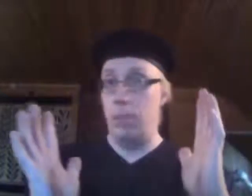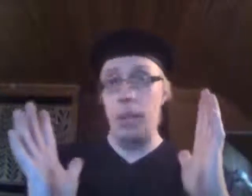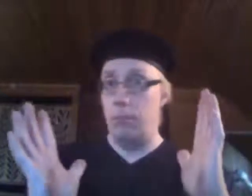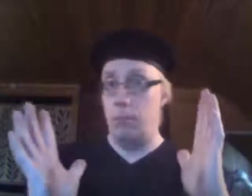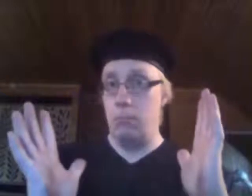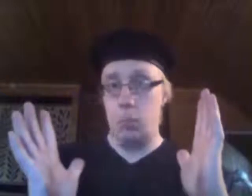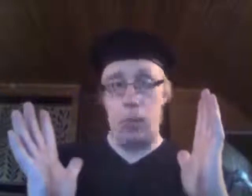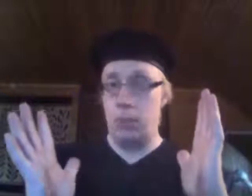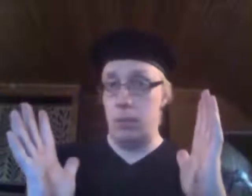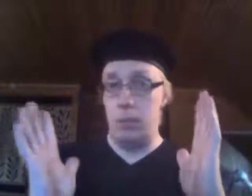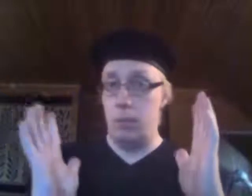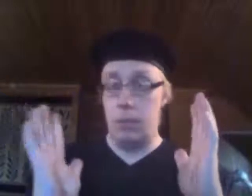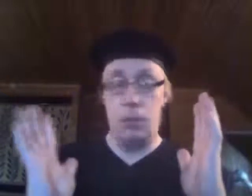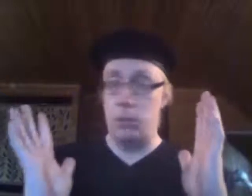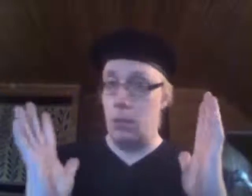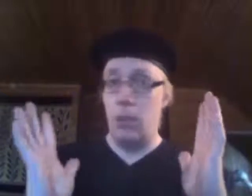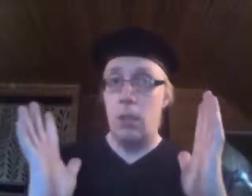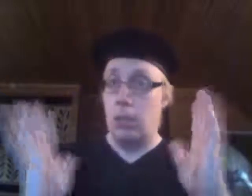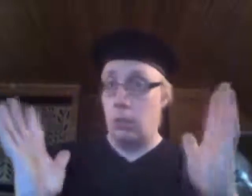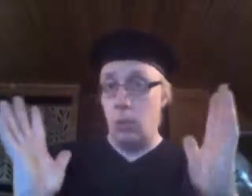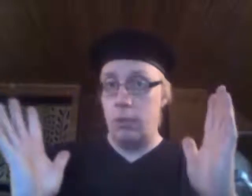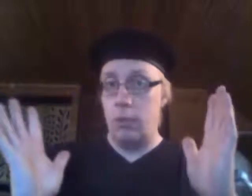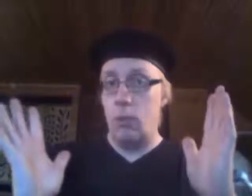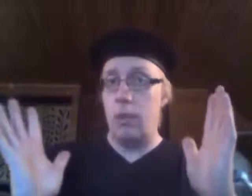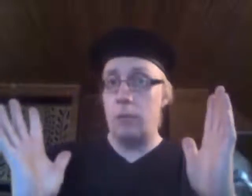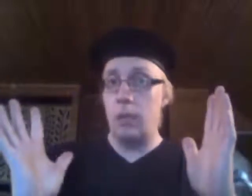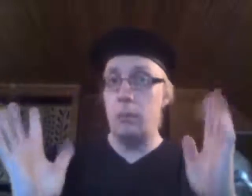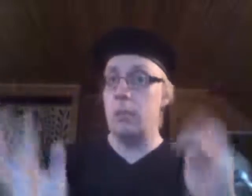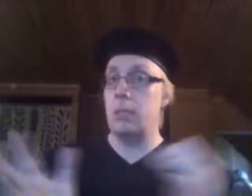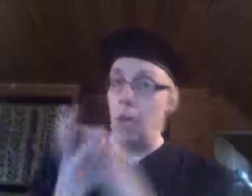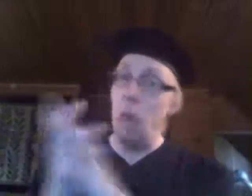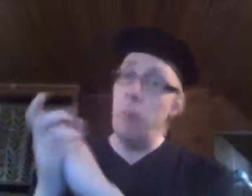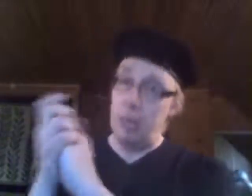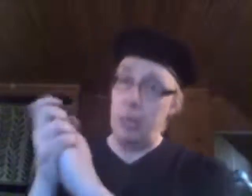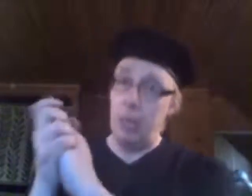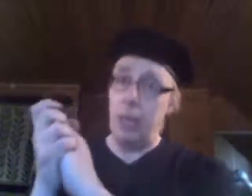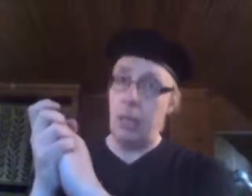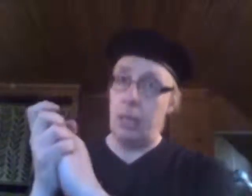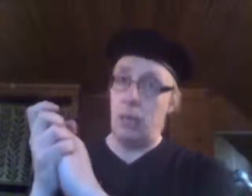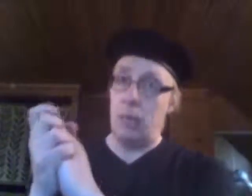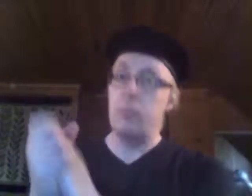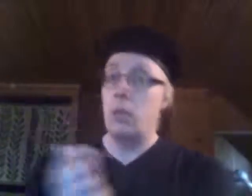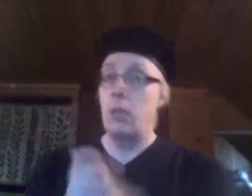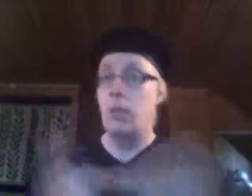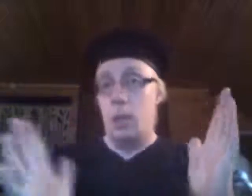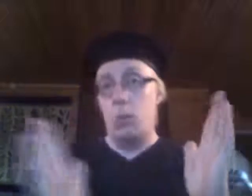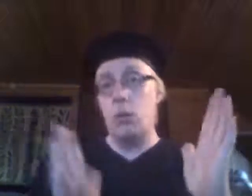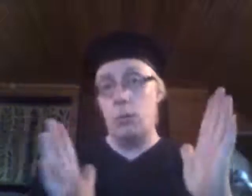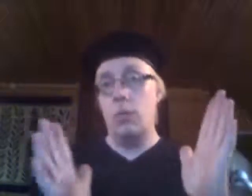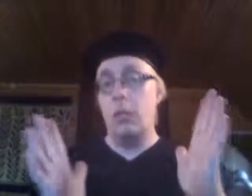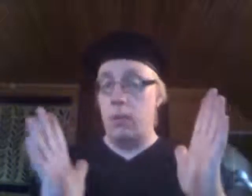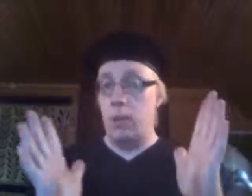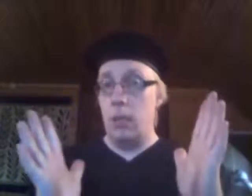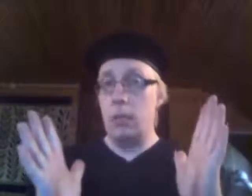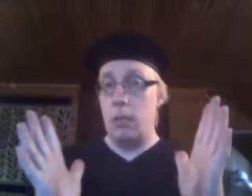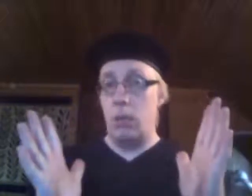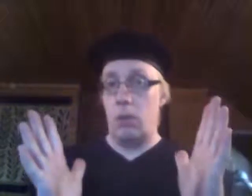mitä tuhansista kuolleista ihmisistä kauppahan se tärkeintä on. Mutta kun niin, ja niinhän se onkin.